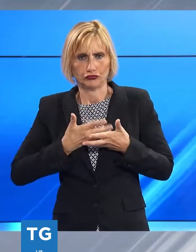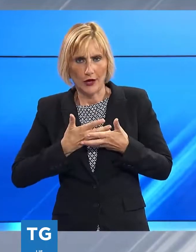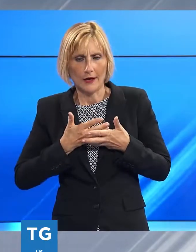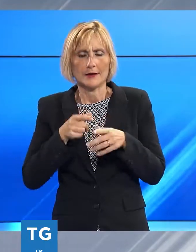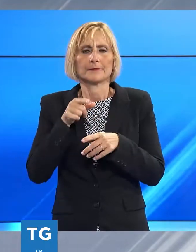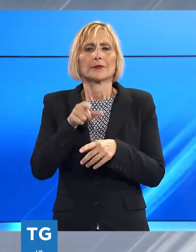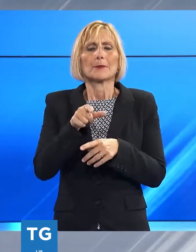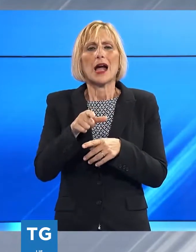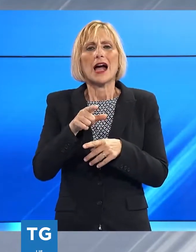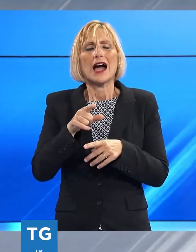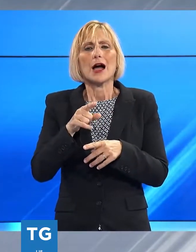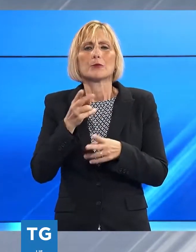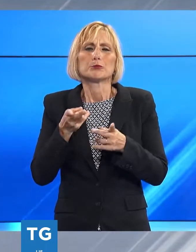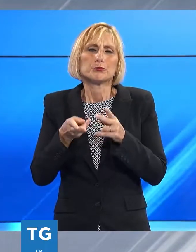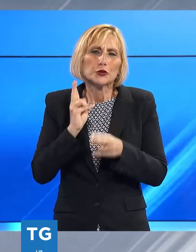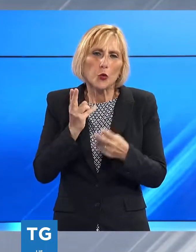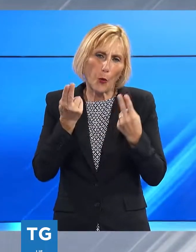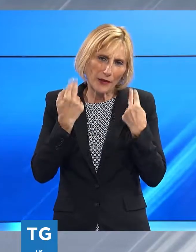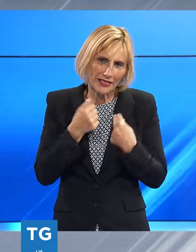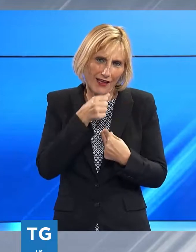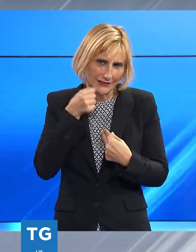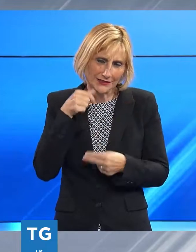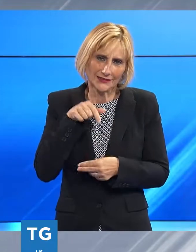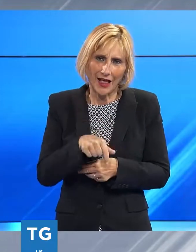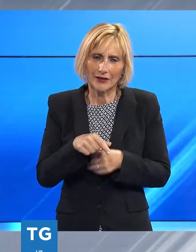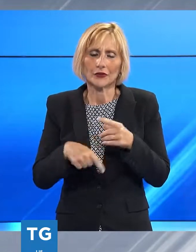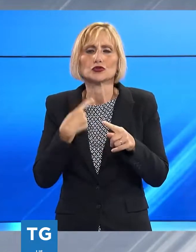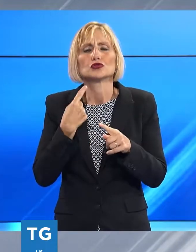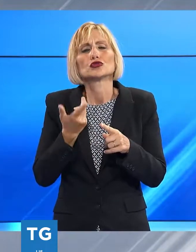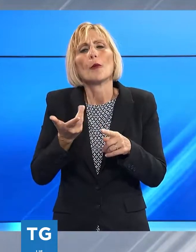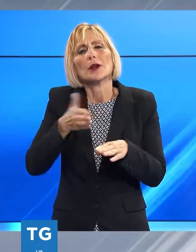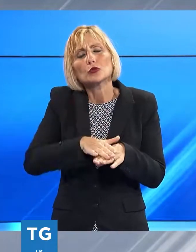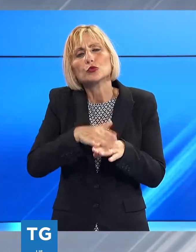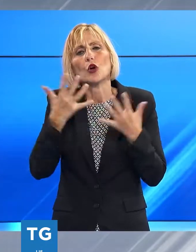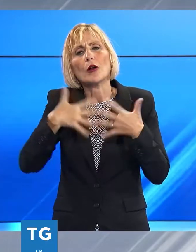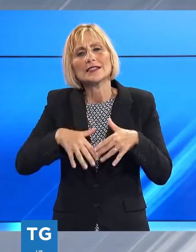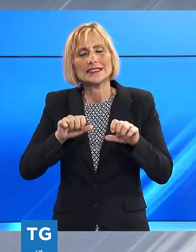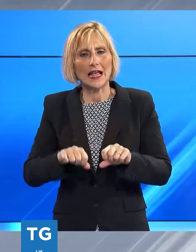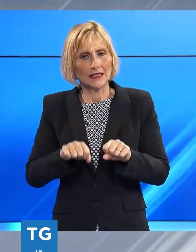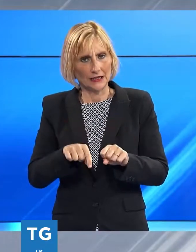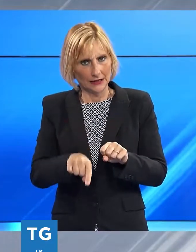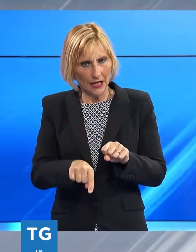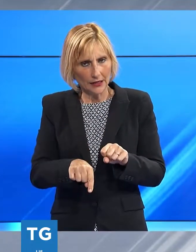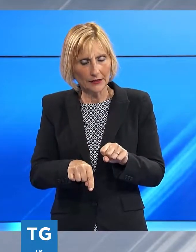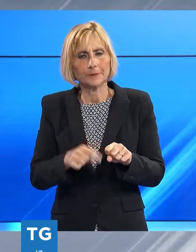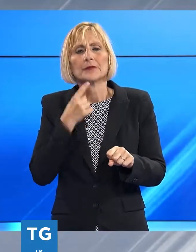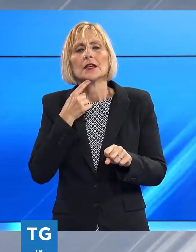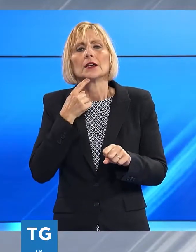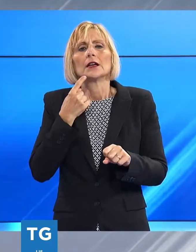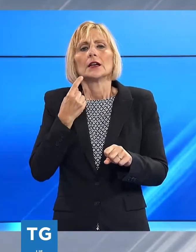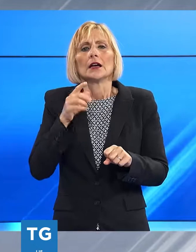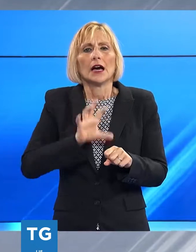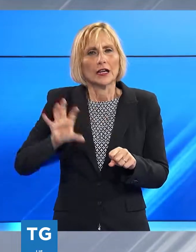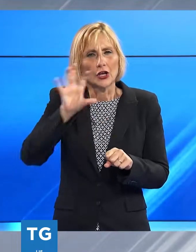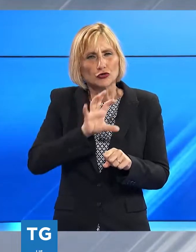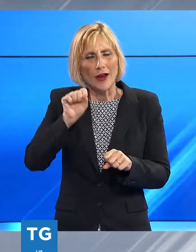molta più umiltà da parte delle organizzazioni sanitarie quindi praticamente la regione,'ASL,